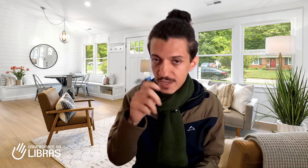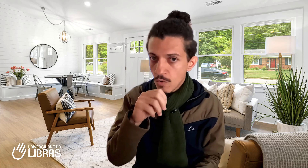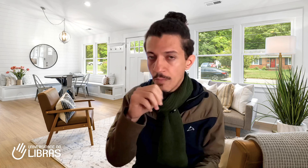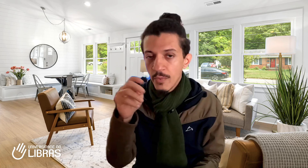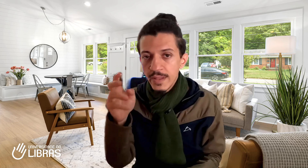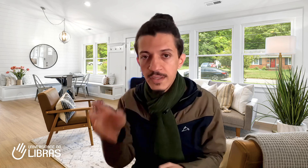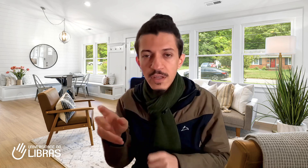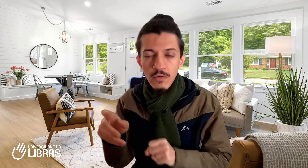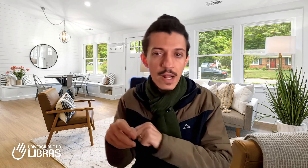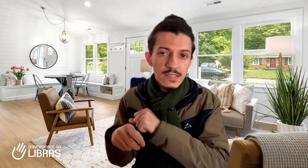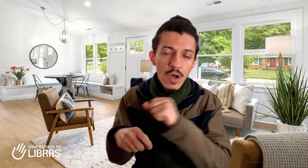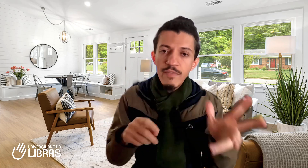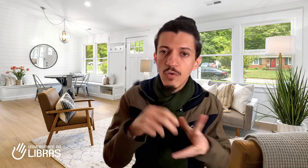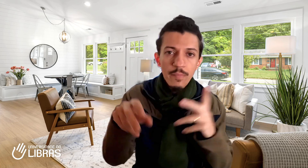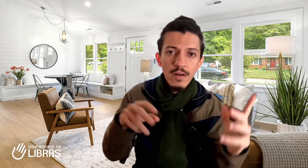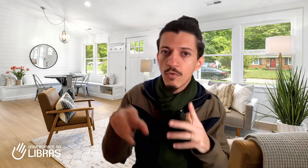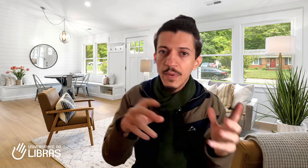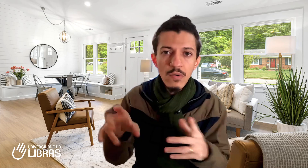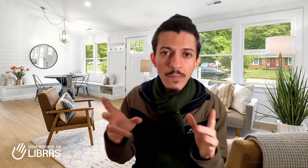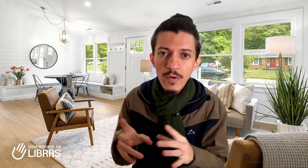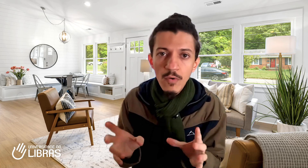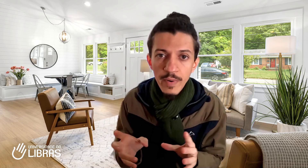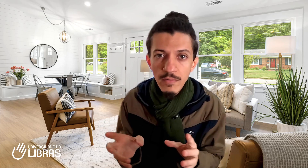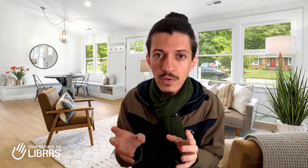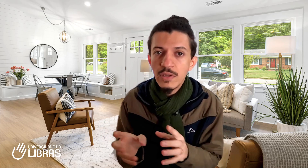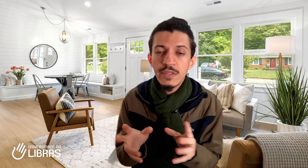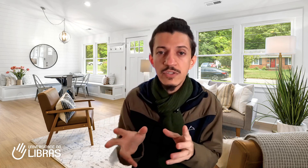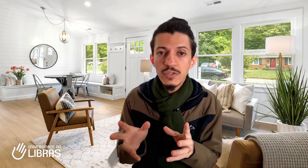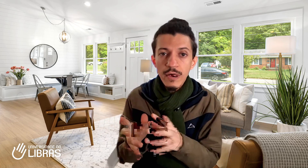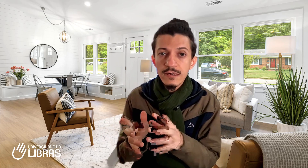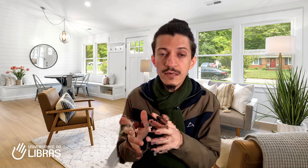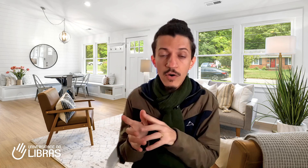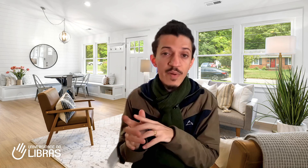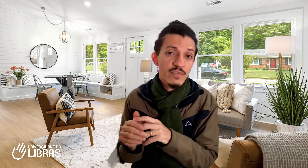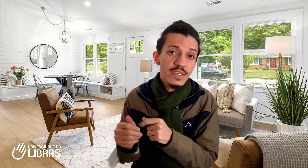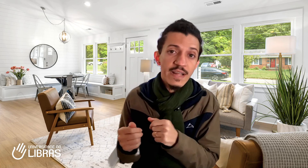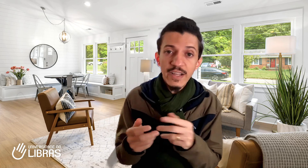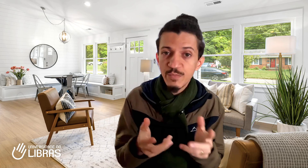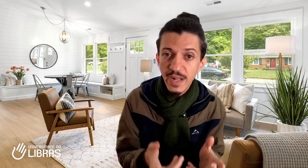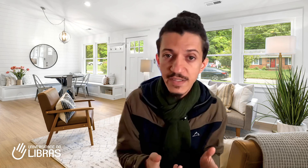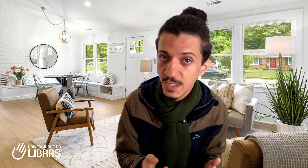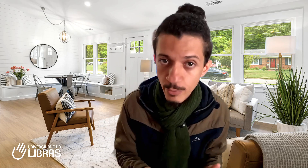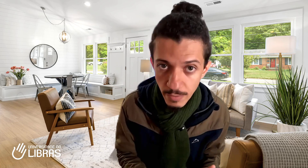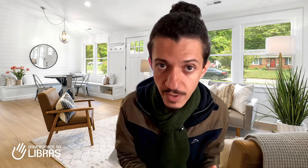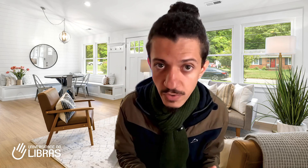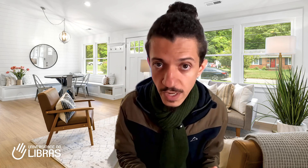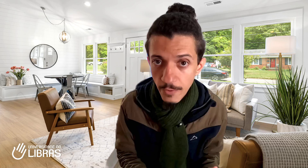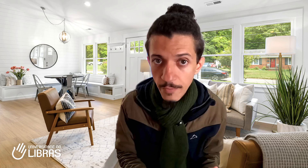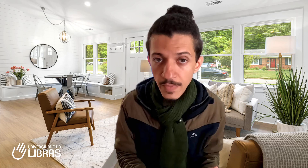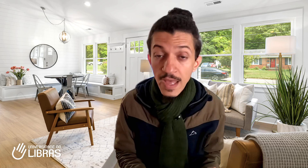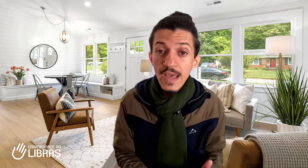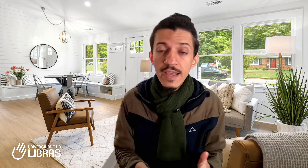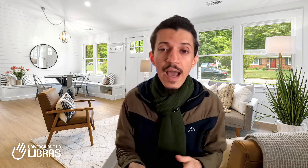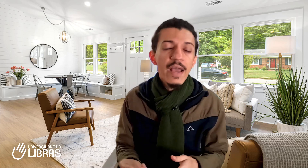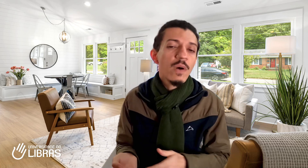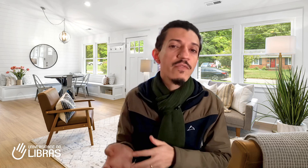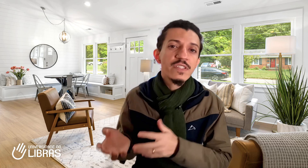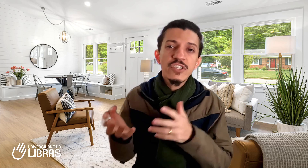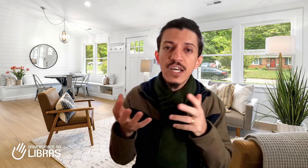compra um item de decoração, vai comprando, comprando, comprando, comprando itens de decoração para você dar de presente para um amigo seu. E aí, quando você chega lá